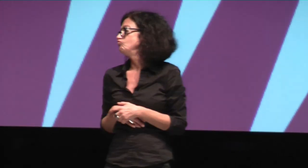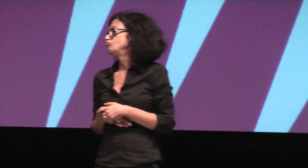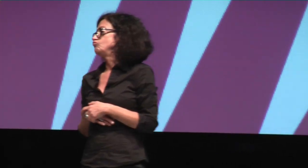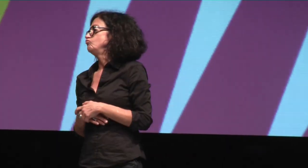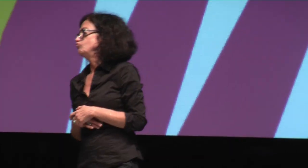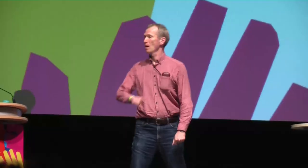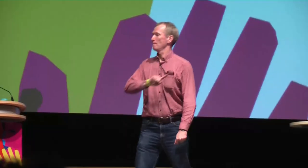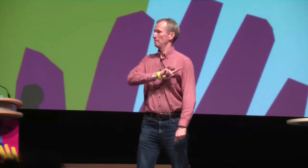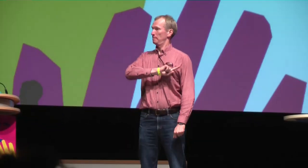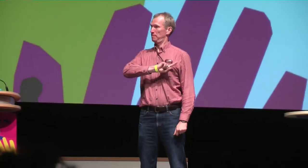mit...